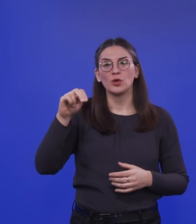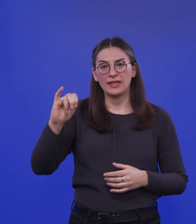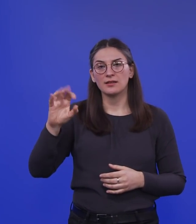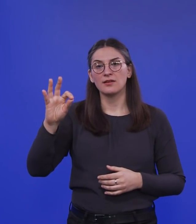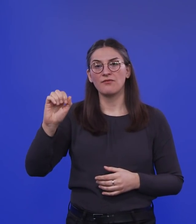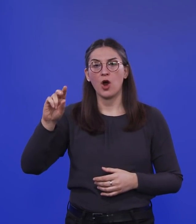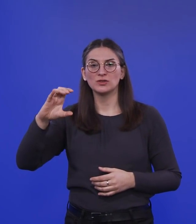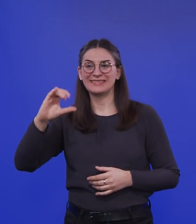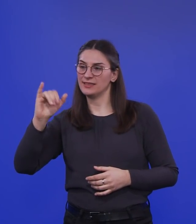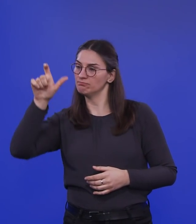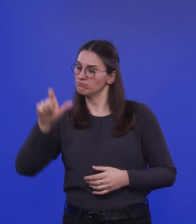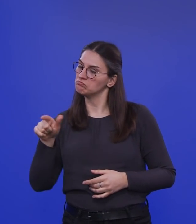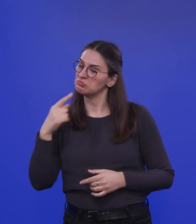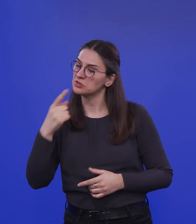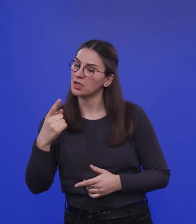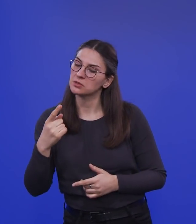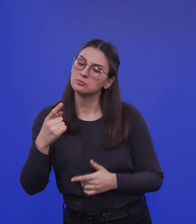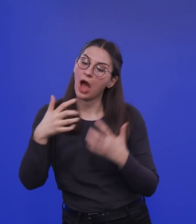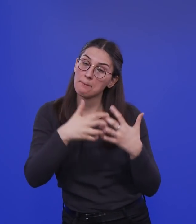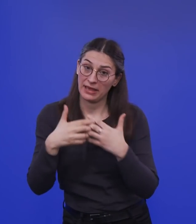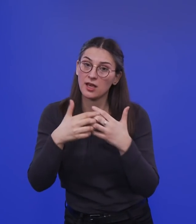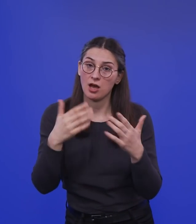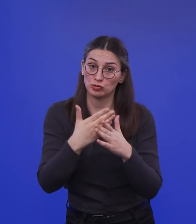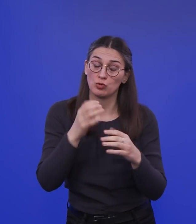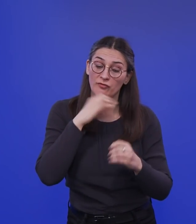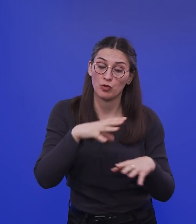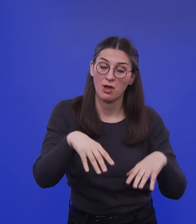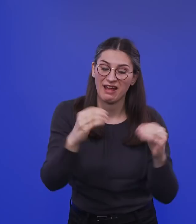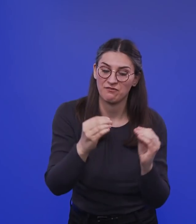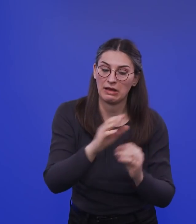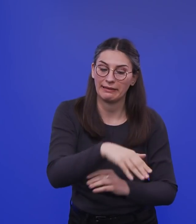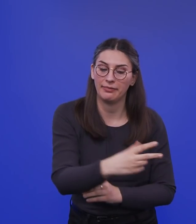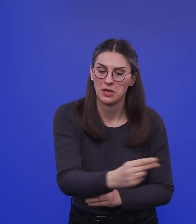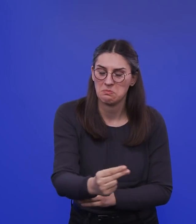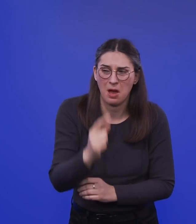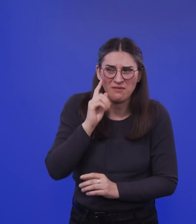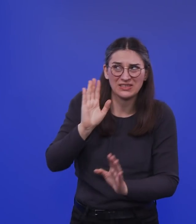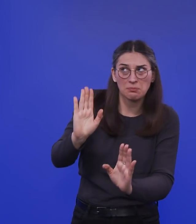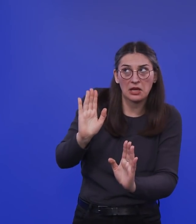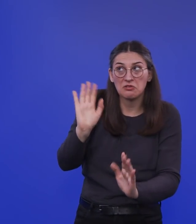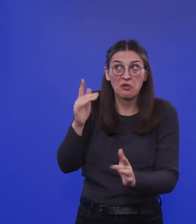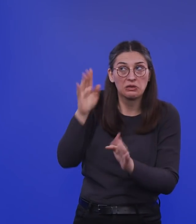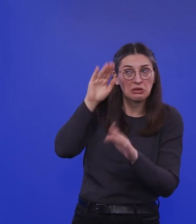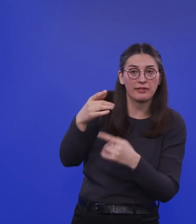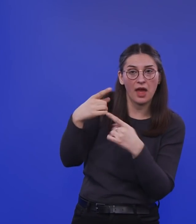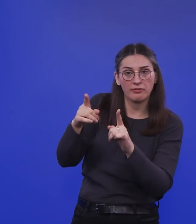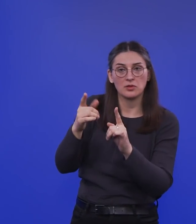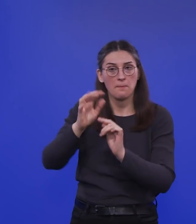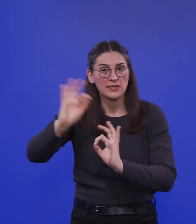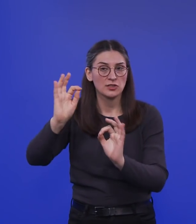wird man früher Kinder impfen. Ich weiß nicht, was er damit meint. Vielleicht kennt er bessere Studiendaten. Ich weiß einfach nicht, was